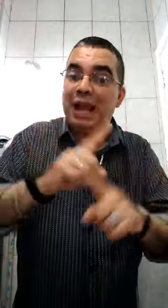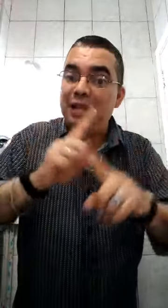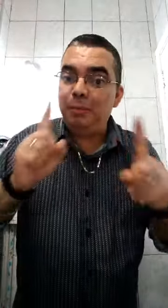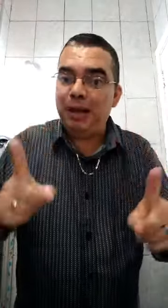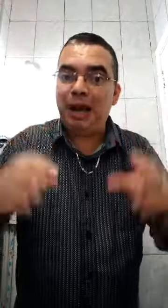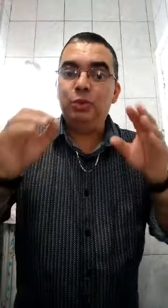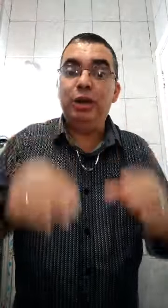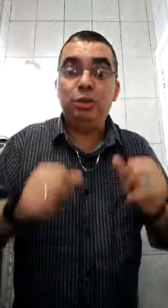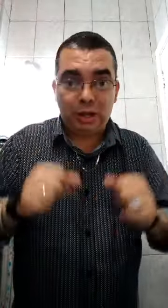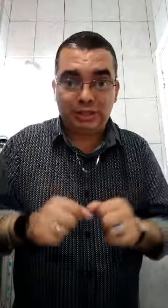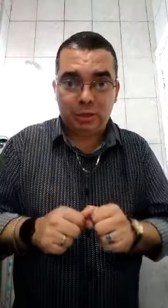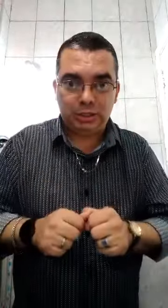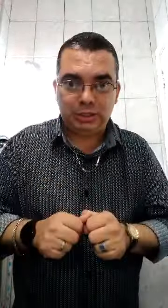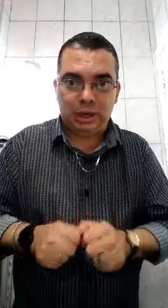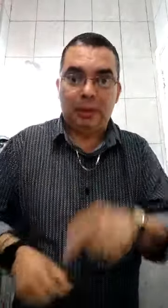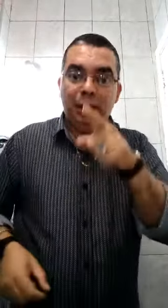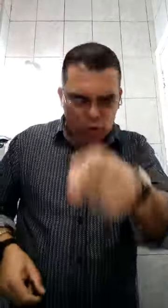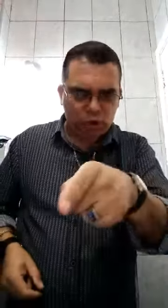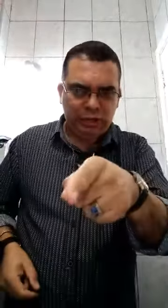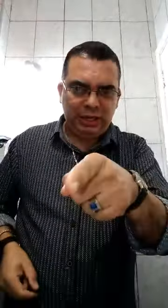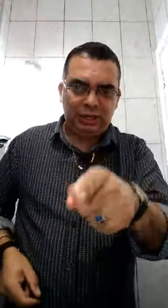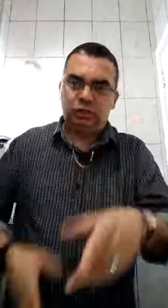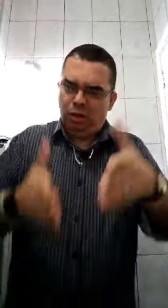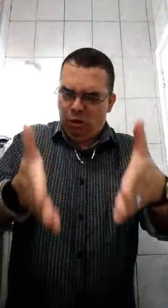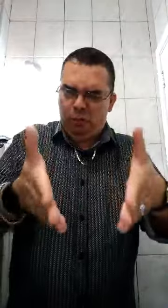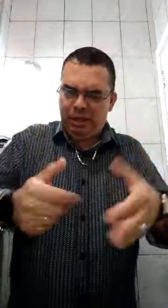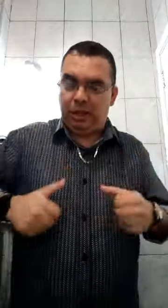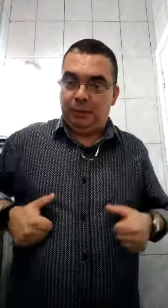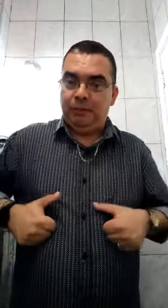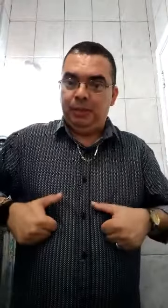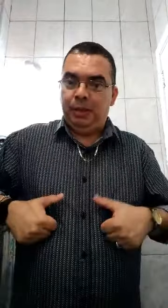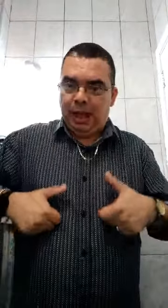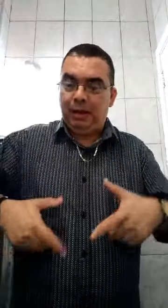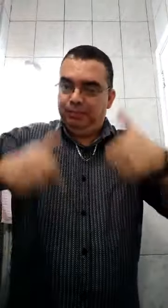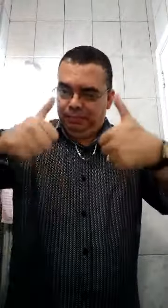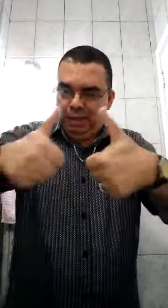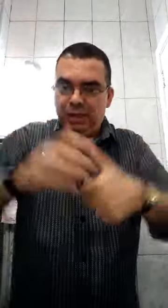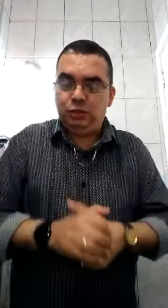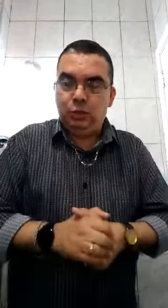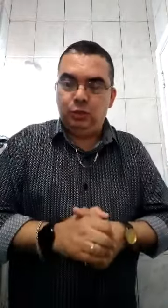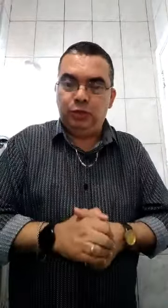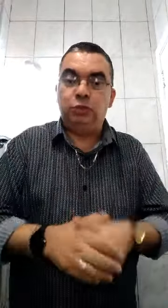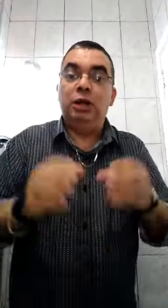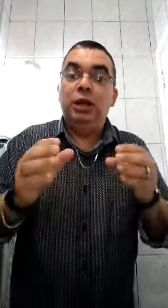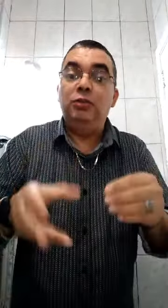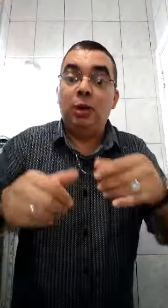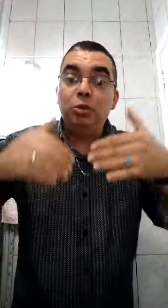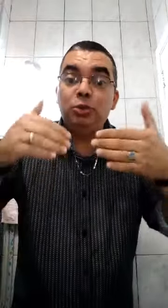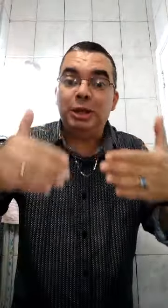nada é pecado entre o casal que se ama. Gostou da enquete? Comentem, tá? E divulguem o vídeo. E vamos nos